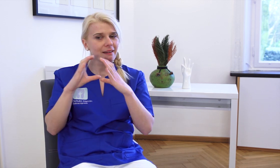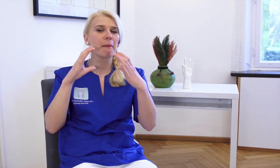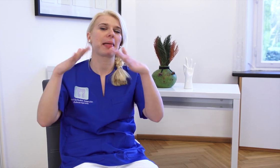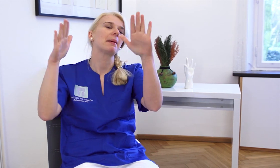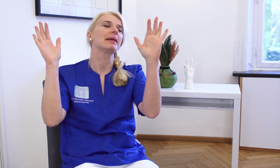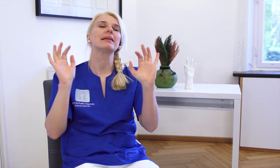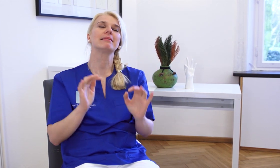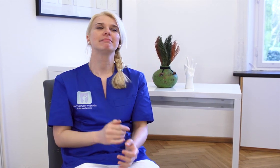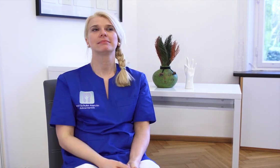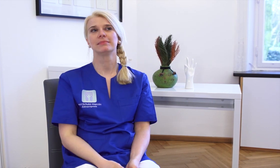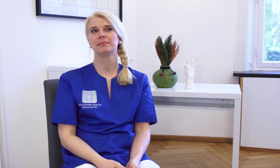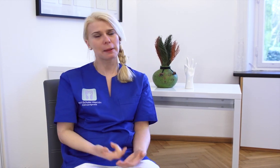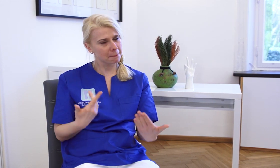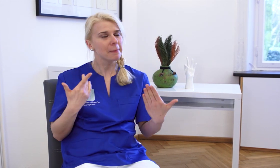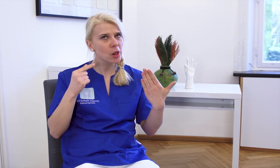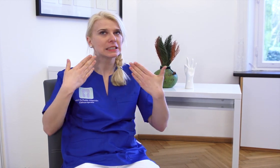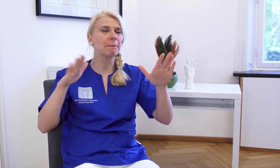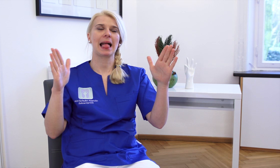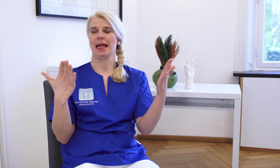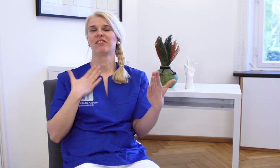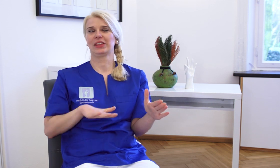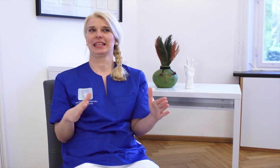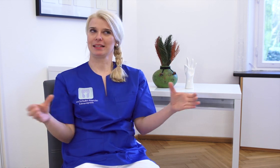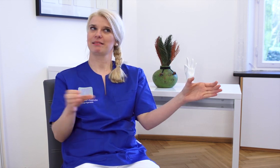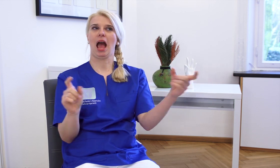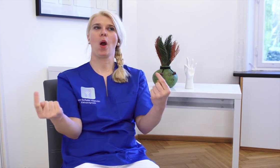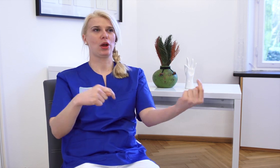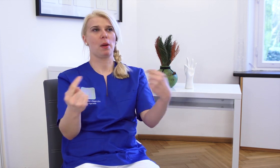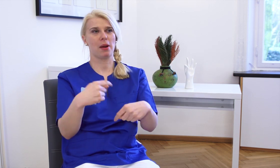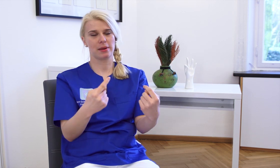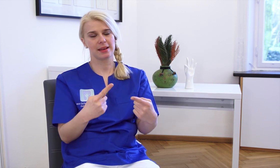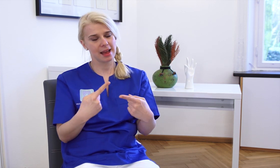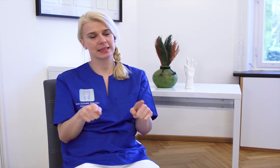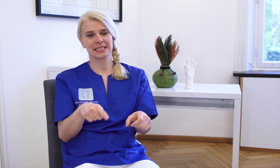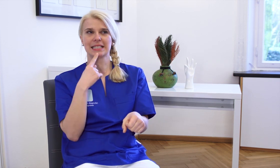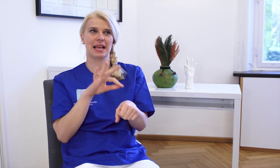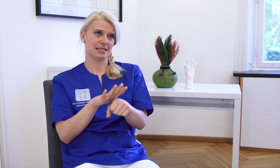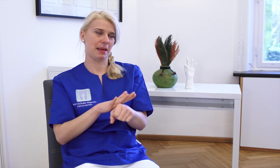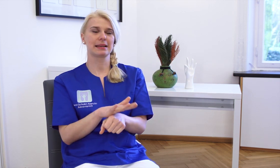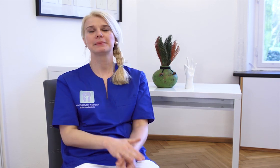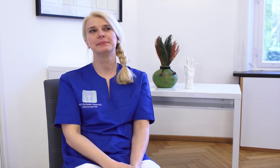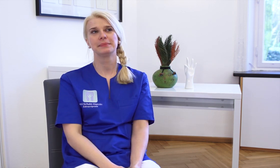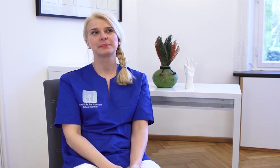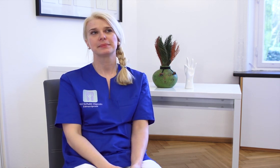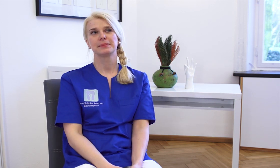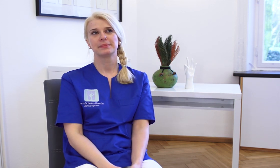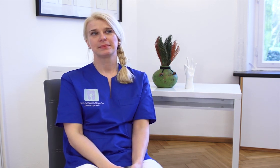Kommunikation zwischen medizinischem Personal und gehörlosen Patienten ist wirklich hoch. Ich wünsche mir, dass sich in Zukunft noch andere unserem Beispiel anschließen.